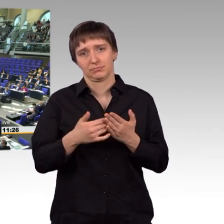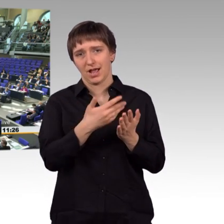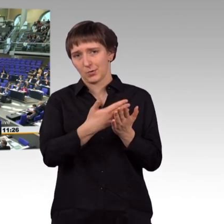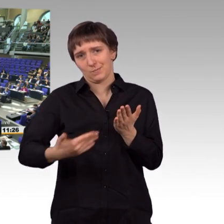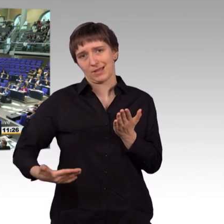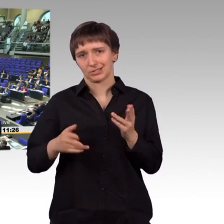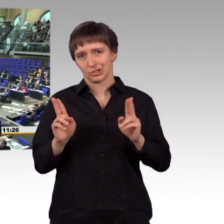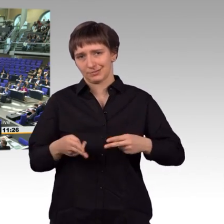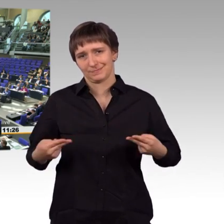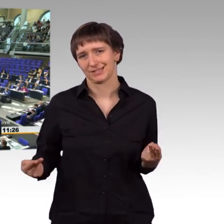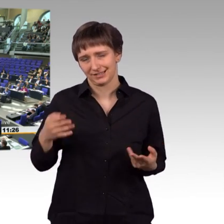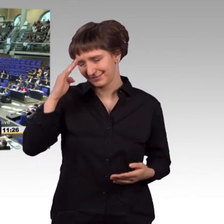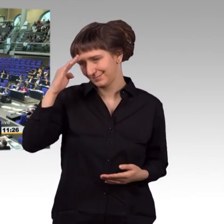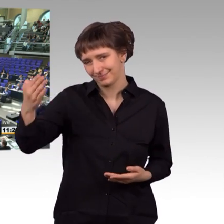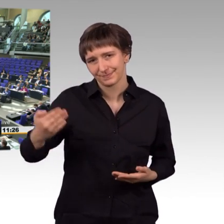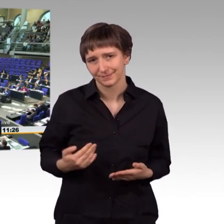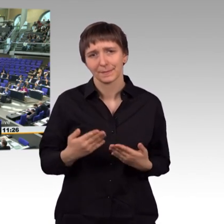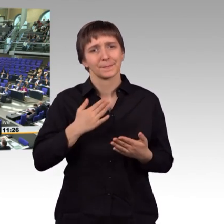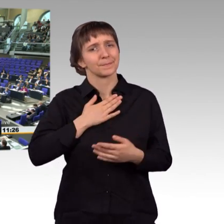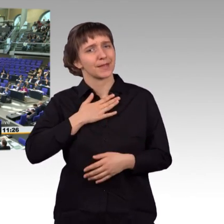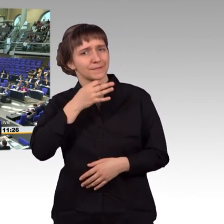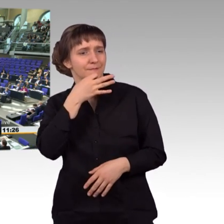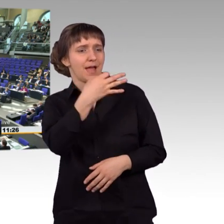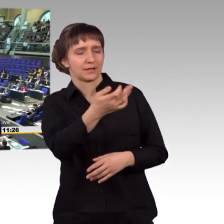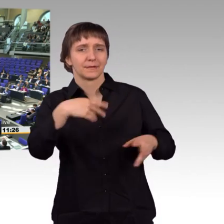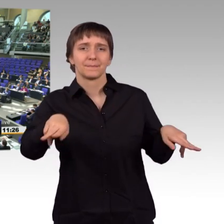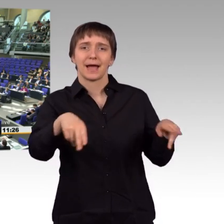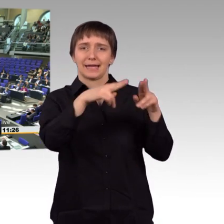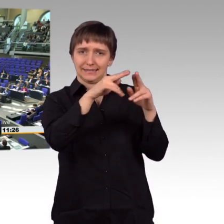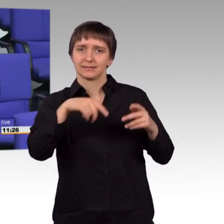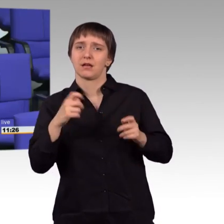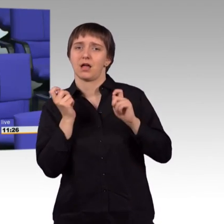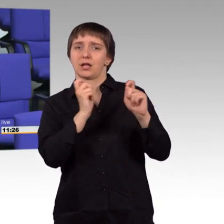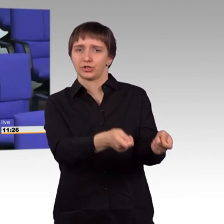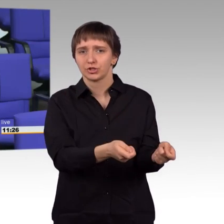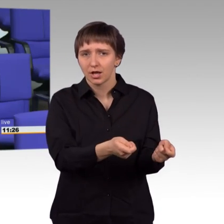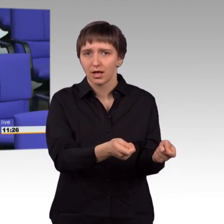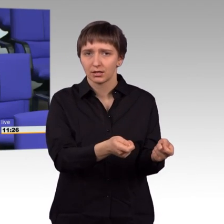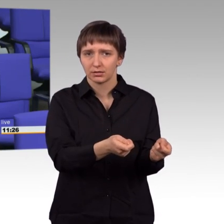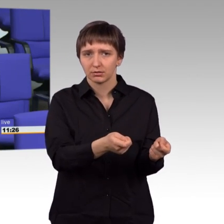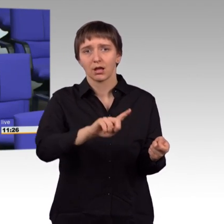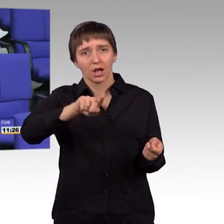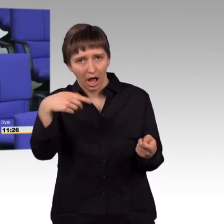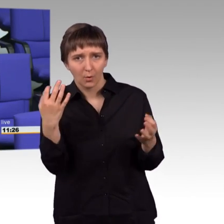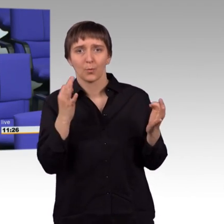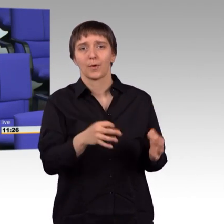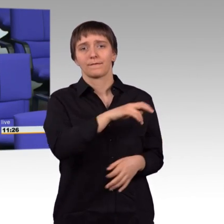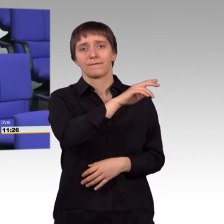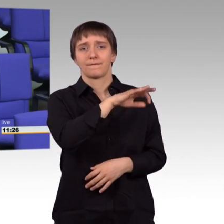Frage ist, als es die Attentate in Paris gegeben hat, wurde unter anderem auch von Frankreich mit Artikel 51